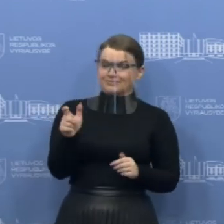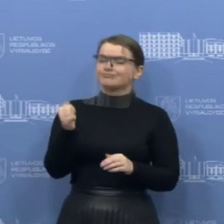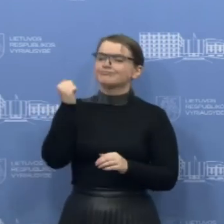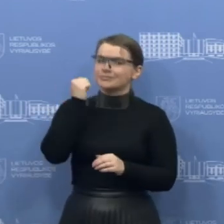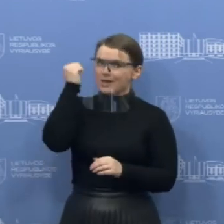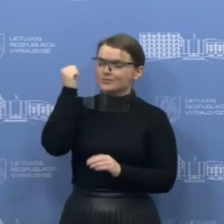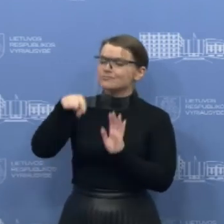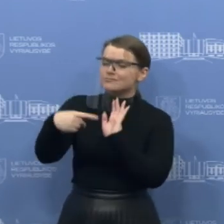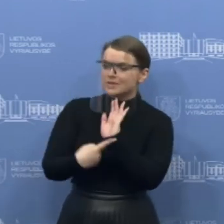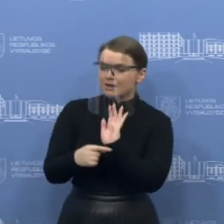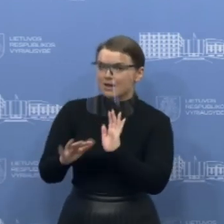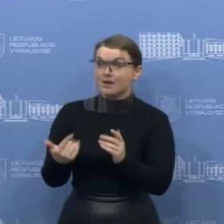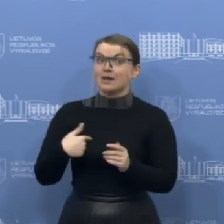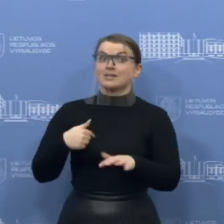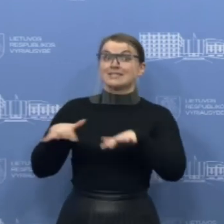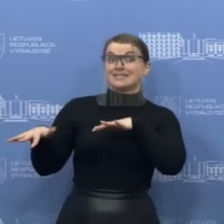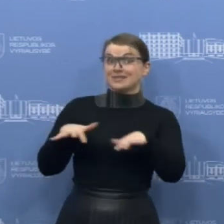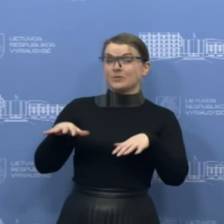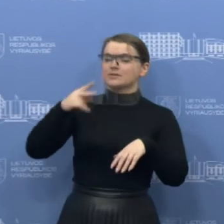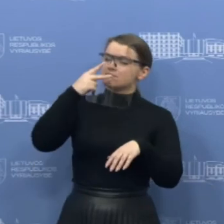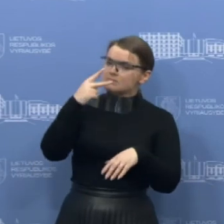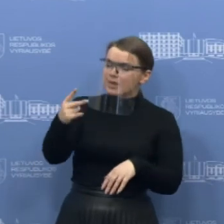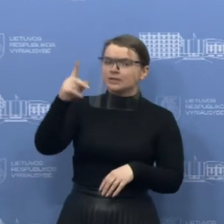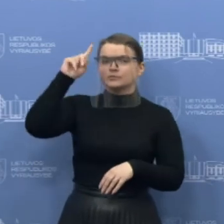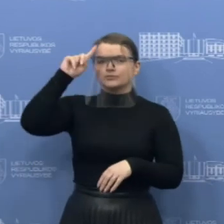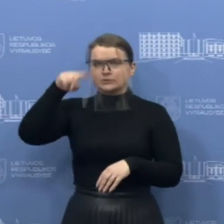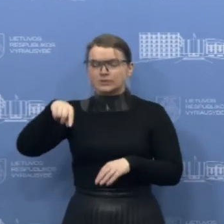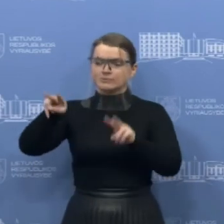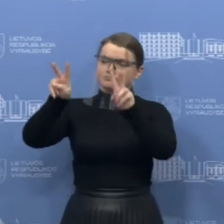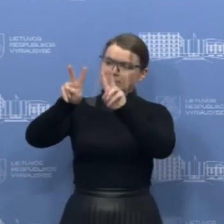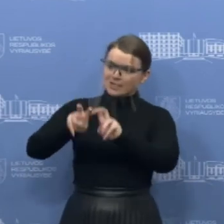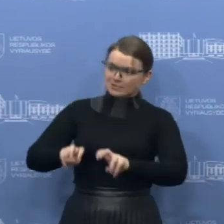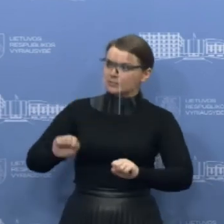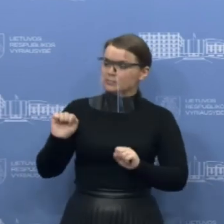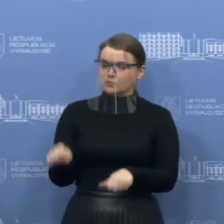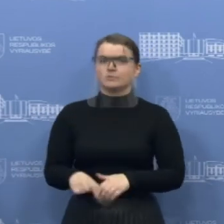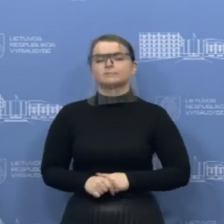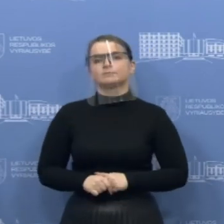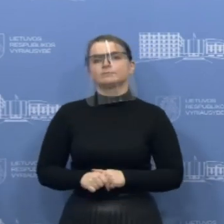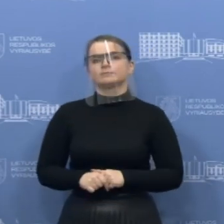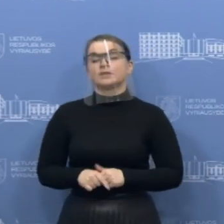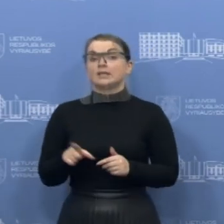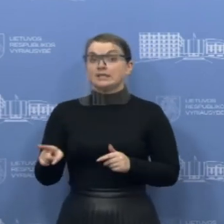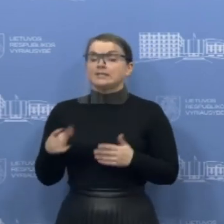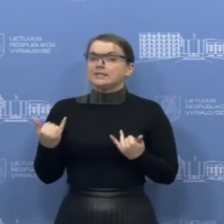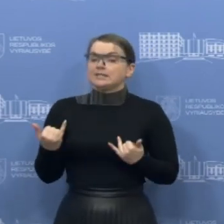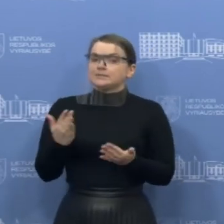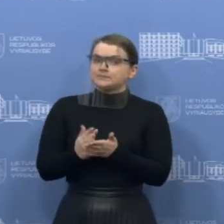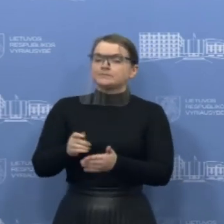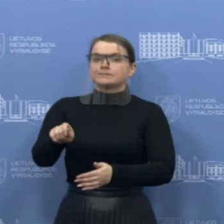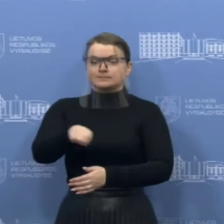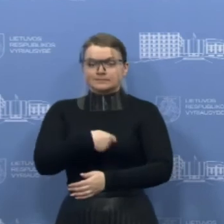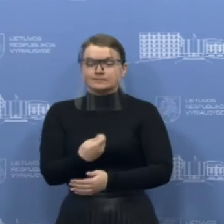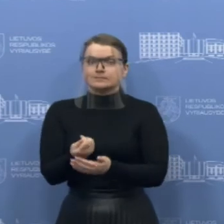abejo, mes tą situaciją ne tik tai stabiame, bet ir analizuojame. Mes žinome, kad nuostolius turi ir